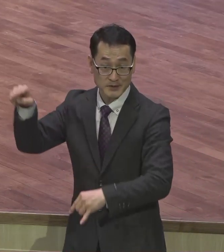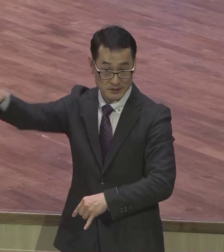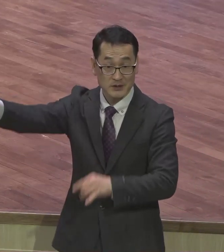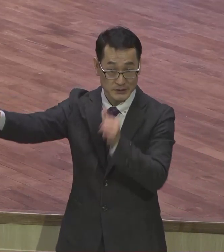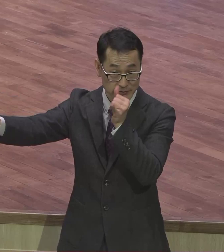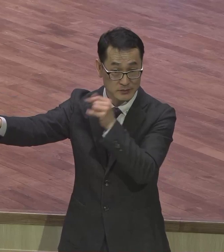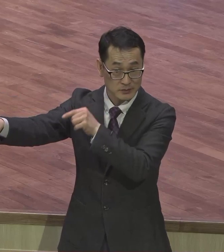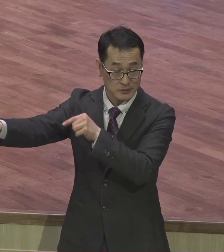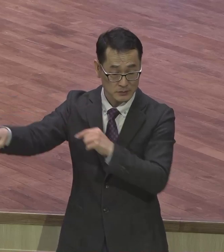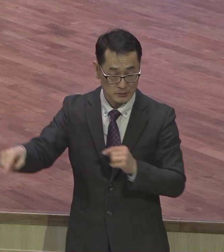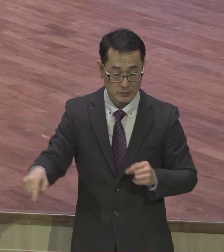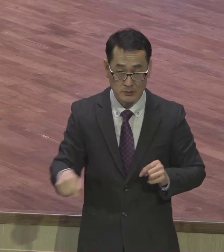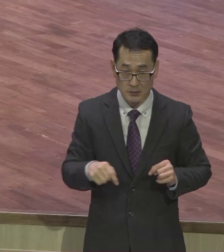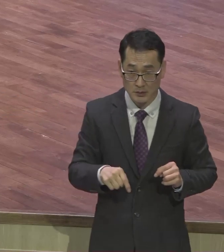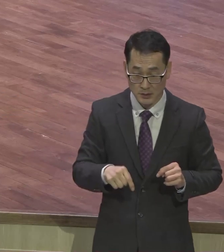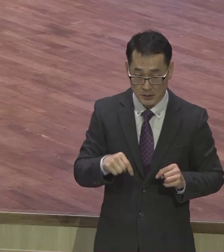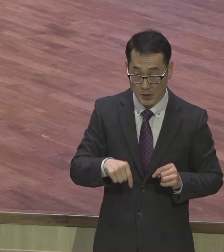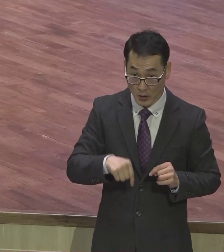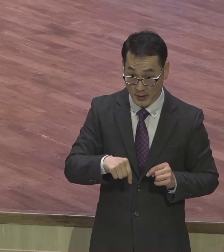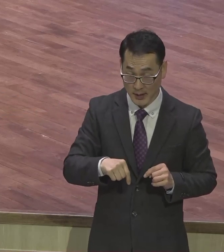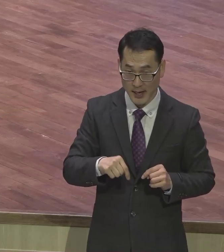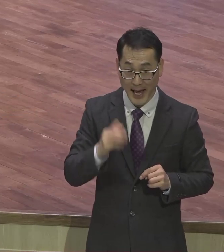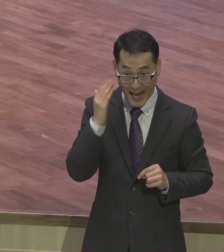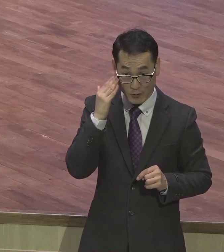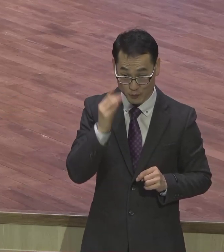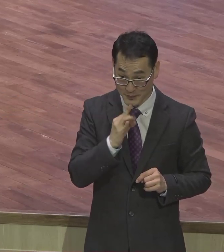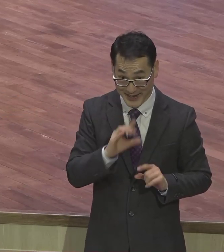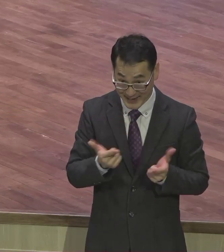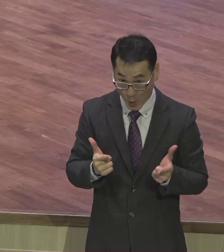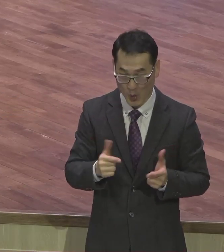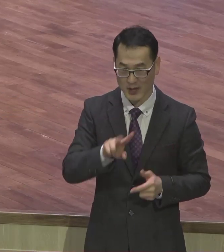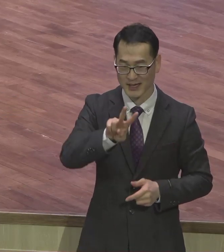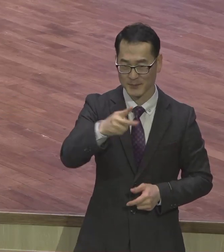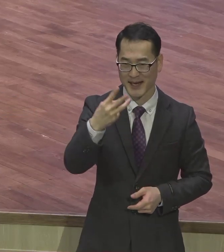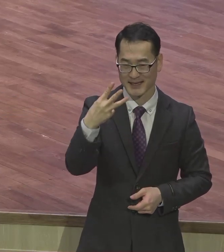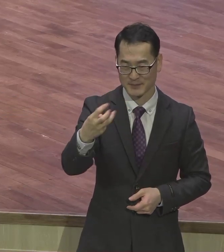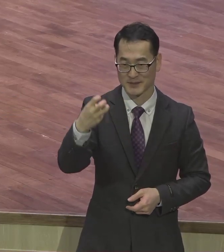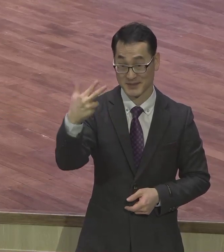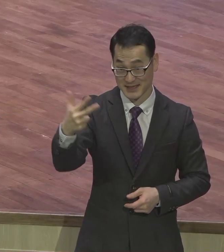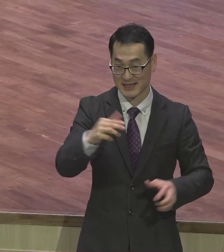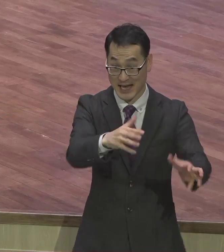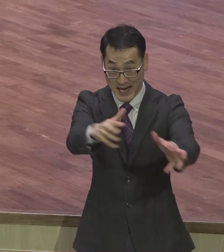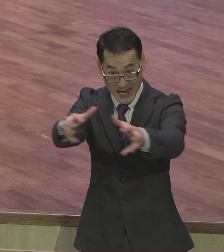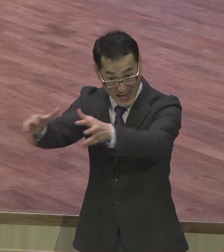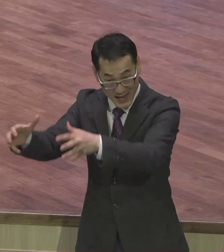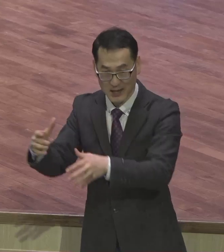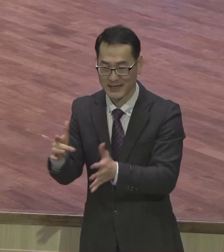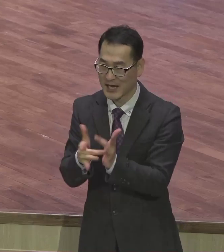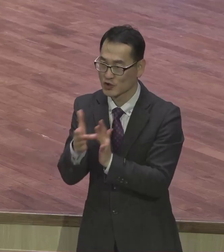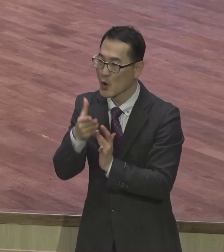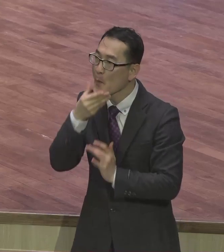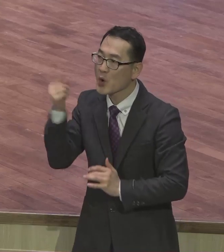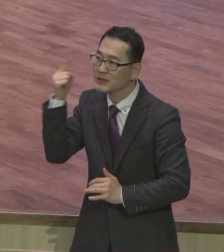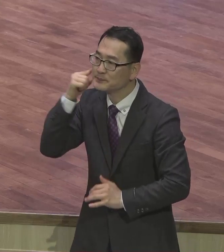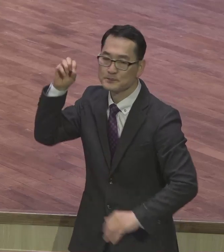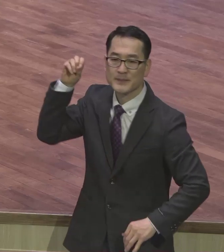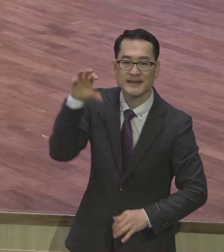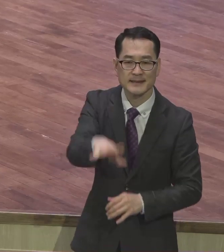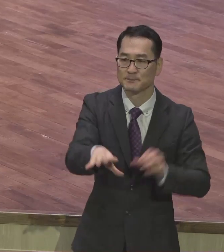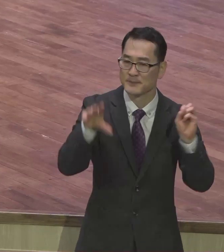우리 교회는 국내뿐만 아니라 전세계 237개 나라를 향해서 예수가 이제 보험의 등불을 밝혀. 제가 올해 처음 갔습니다. 제가 몇 년